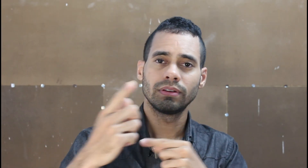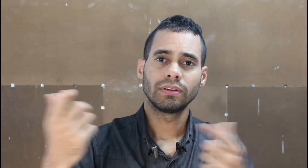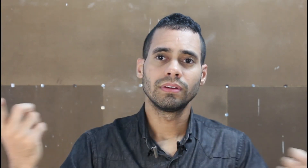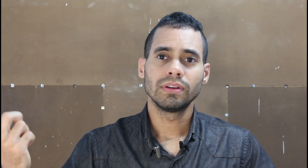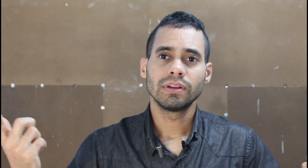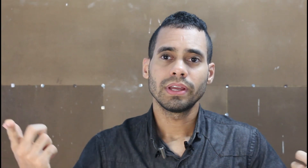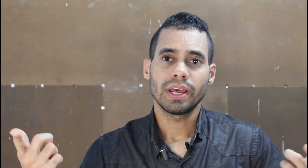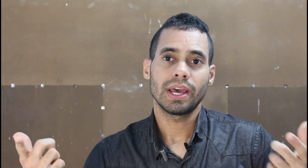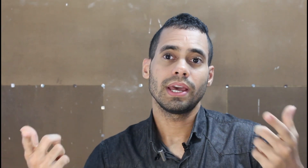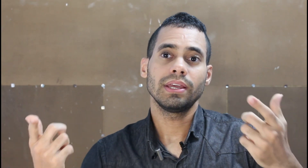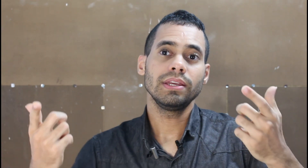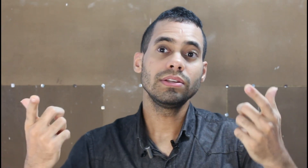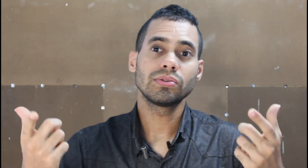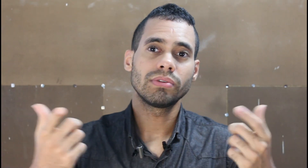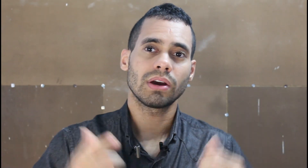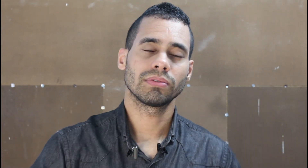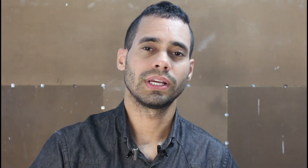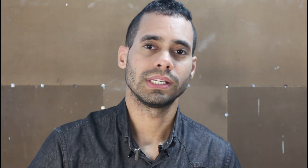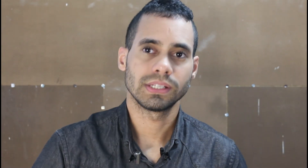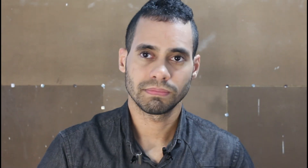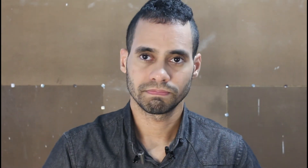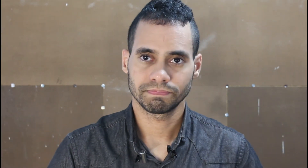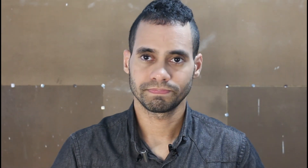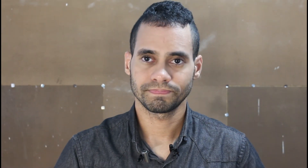é isso que acontece isso que que ela não ela ela